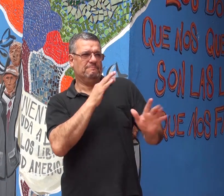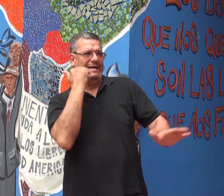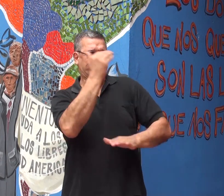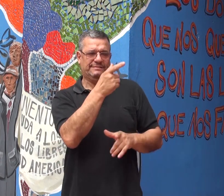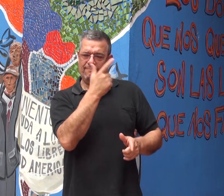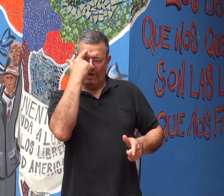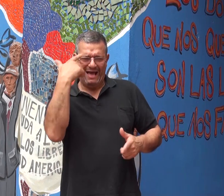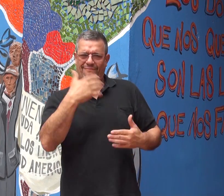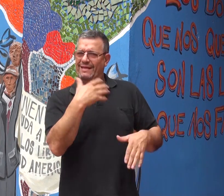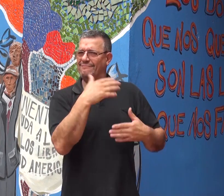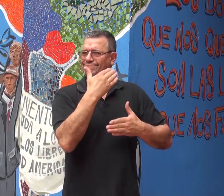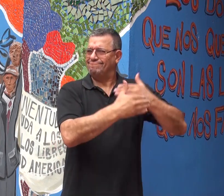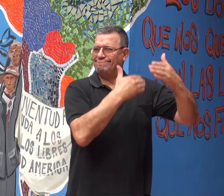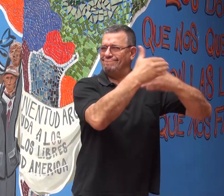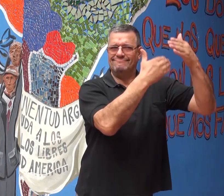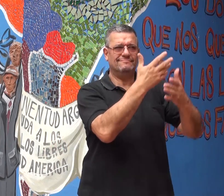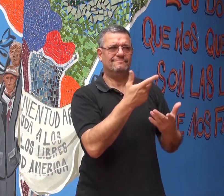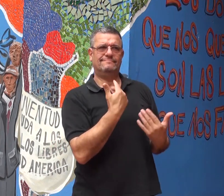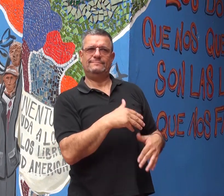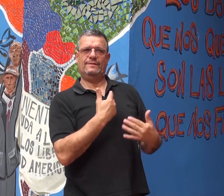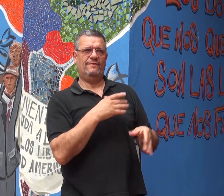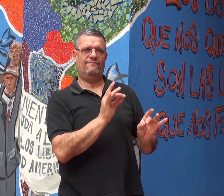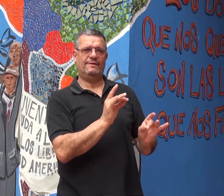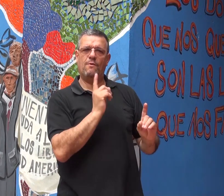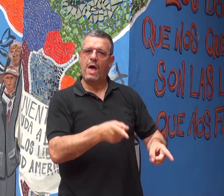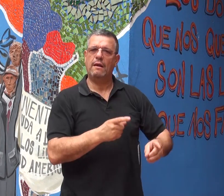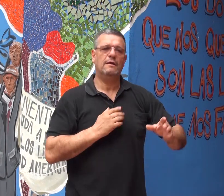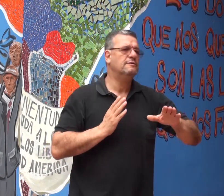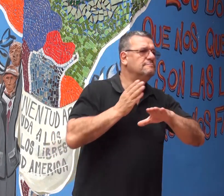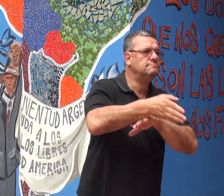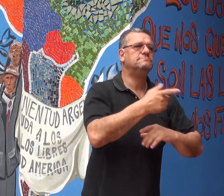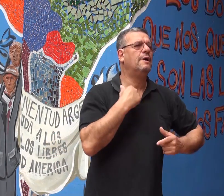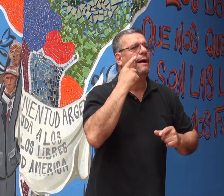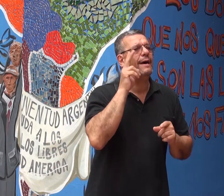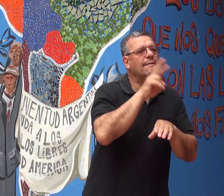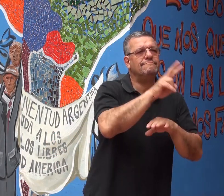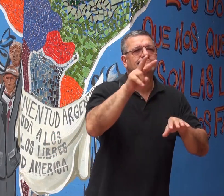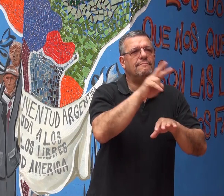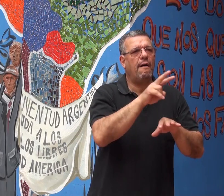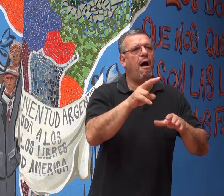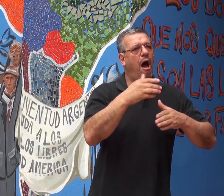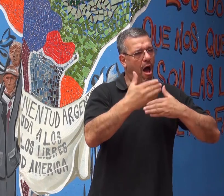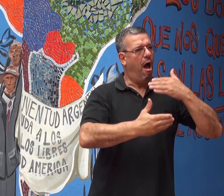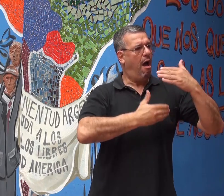avanzados. Es muy difícil. Igual me atreví a acceder. De a poco voy hablando, conociendo,